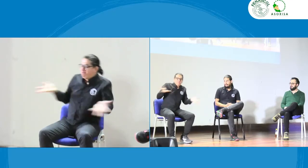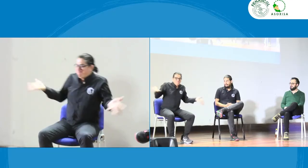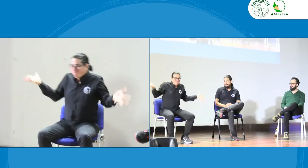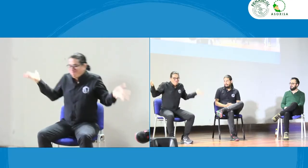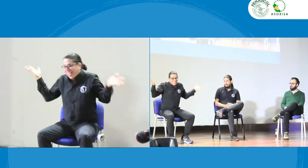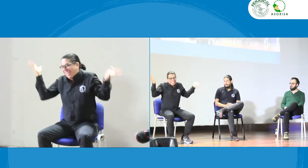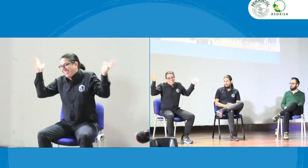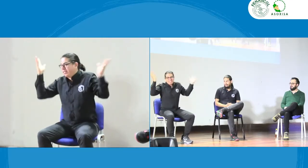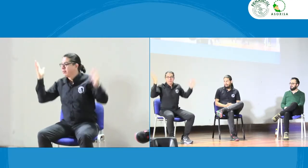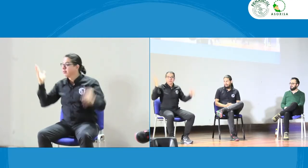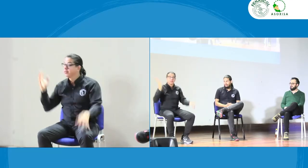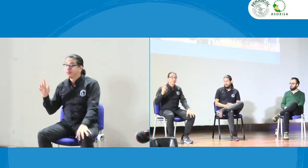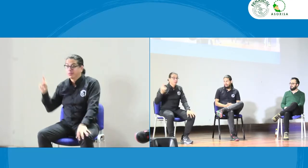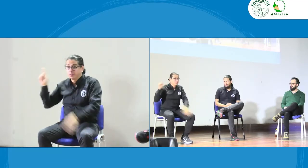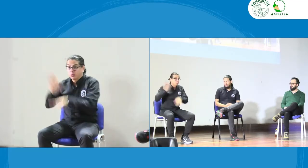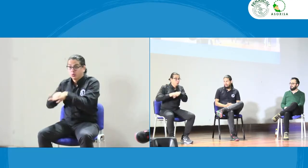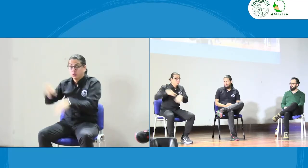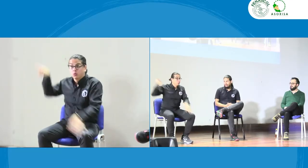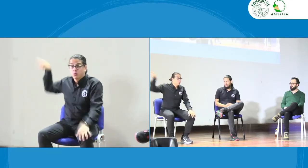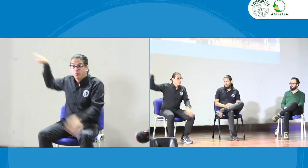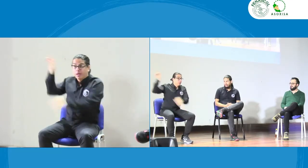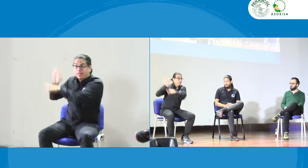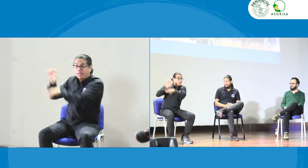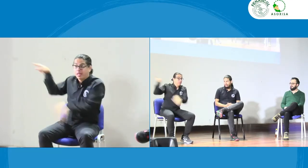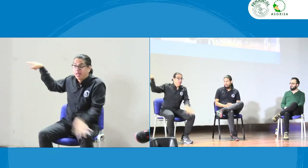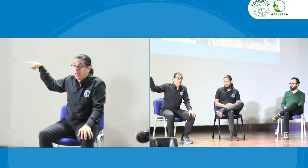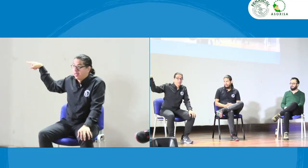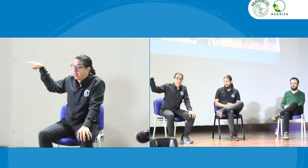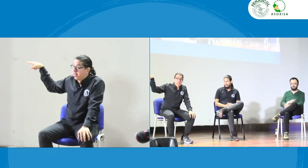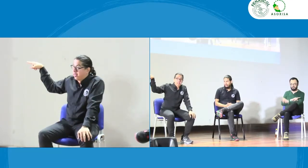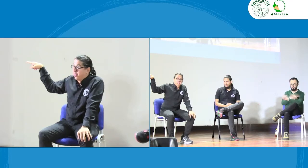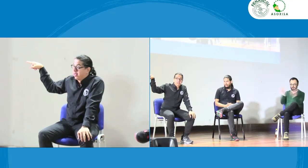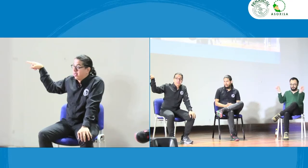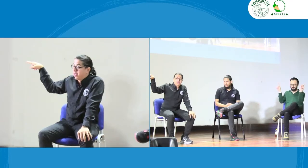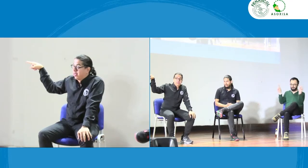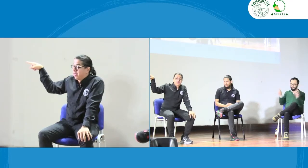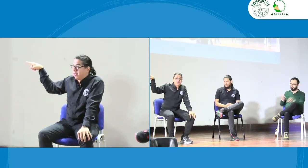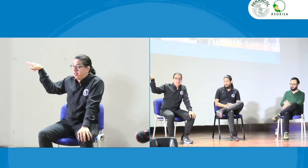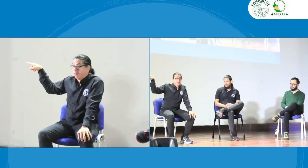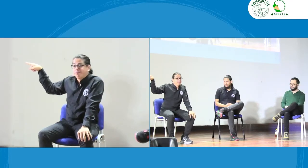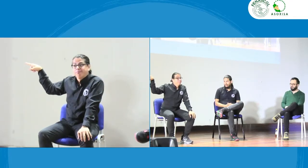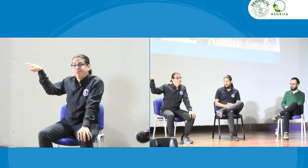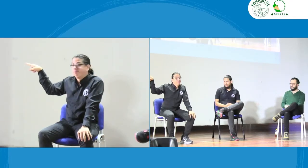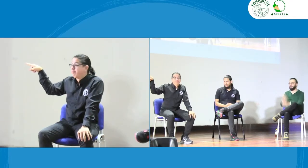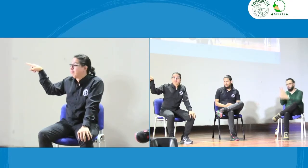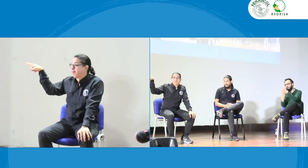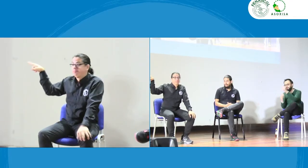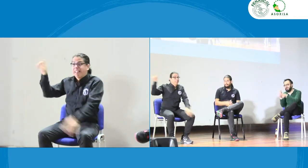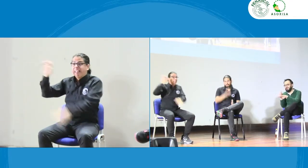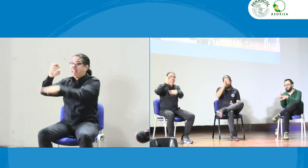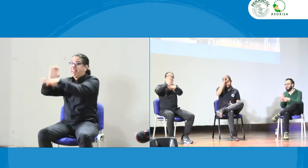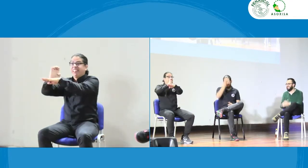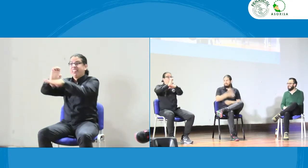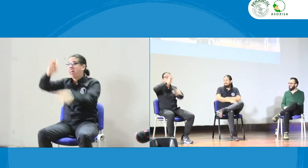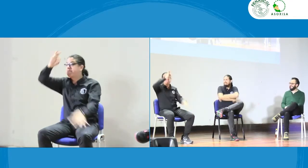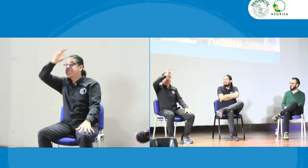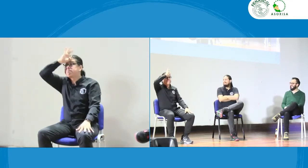contrato y eso es culpa de la entidad entonces a mí me toca asumirlo pero ¿es la entidad realmente? no